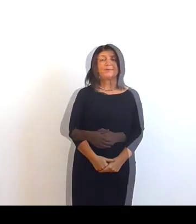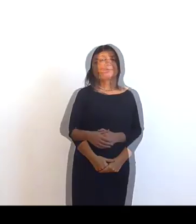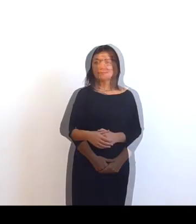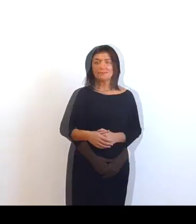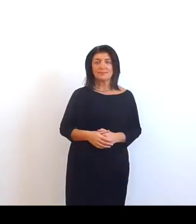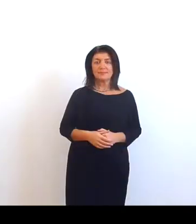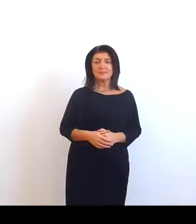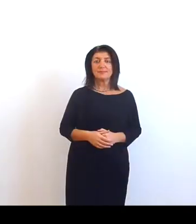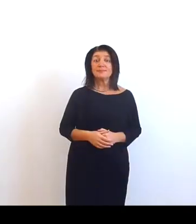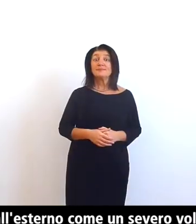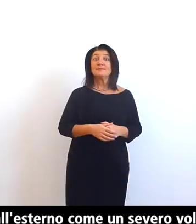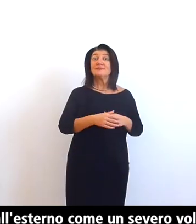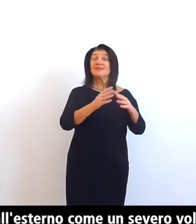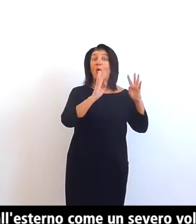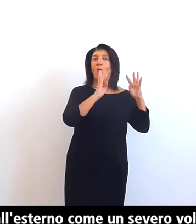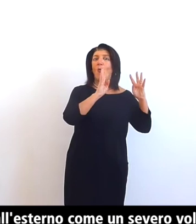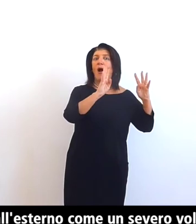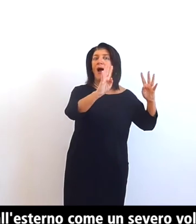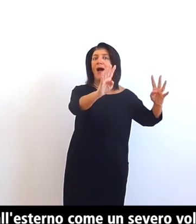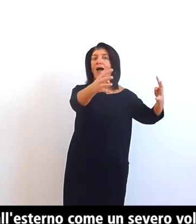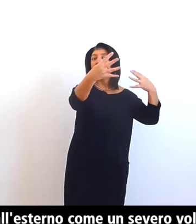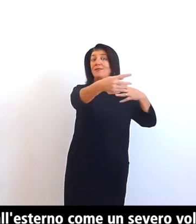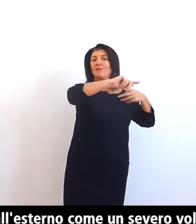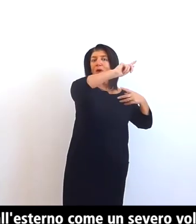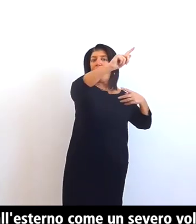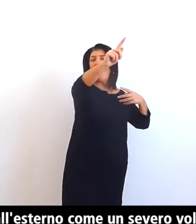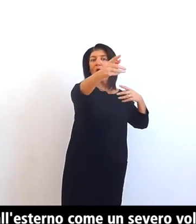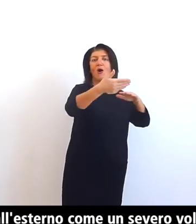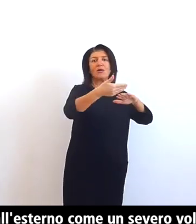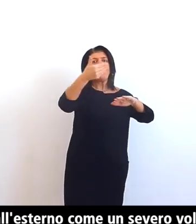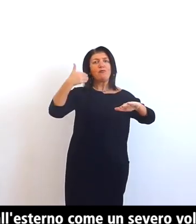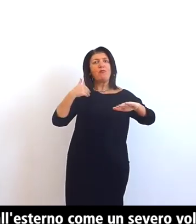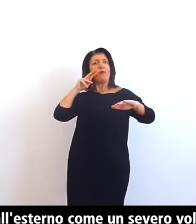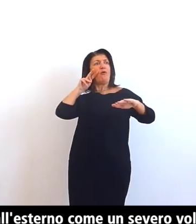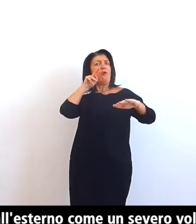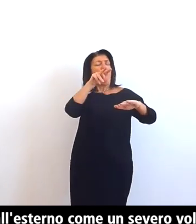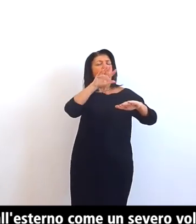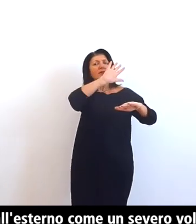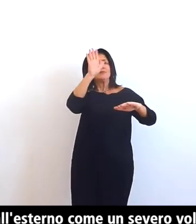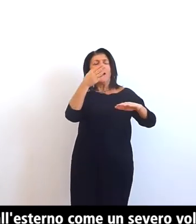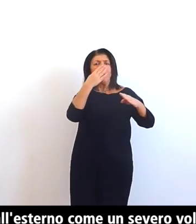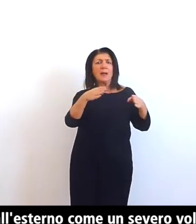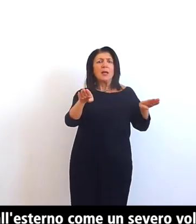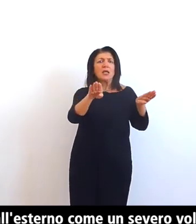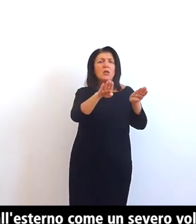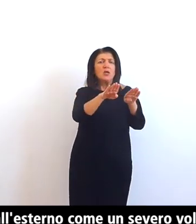esso appare all'esterno come un severo volume chiuso scandito da arcate cieche